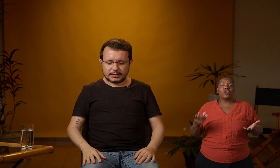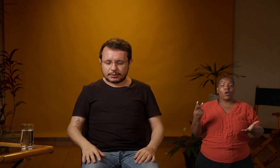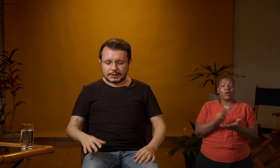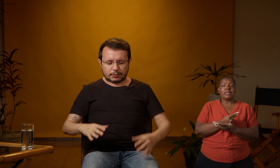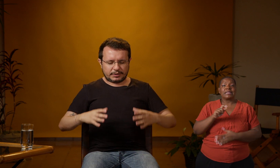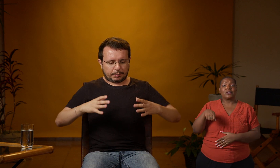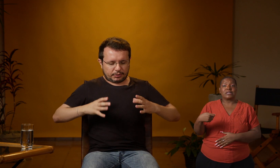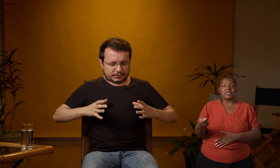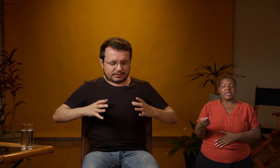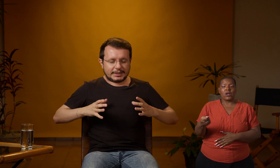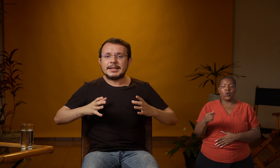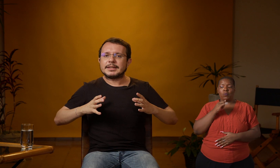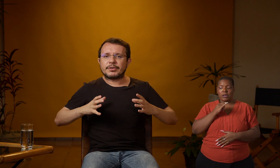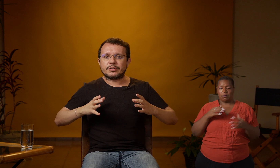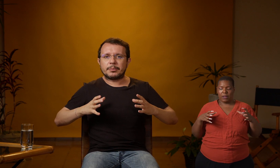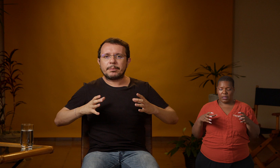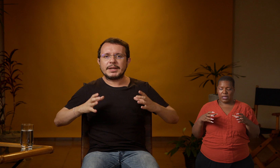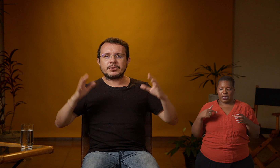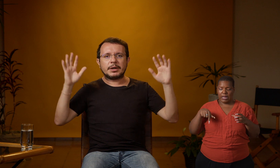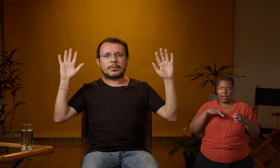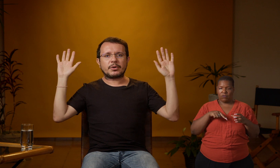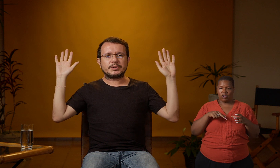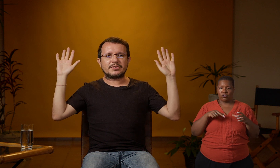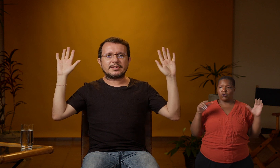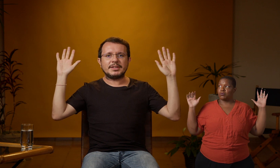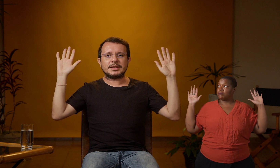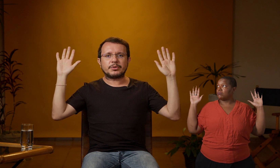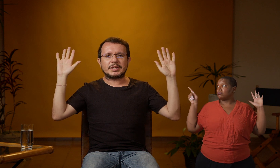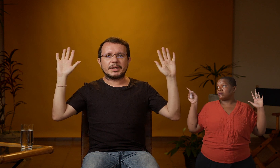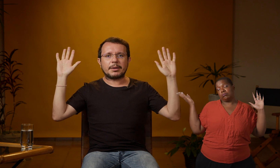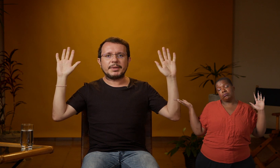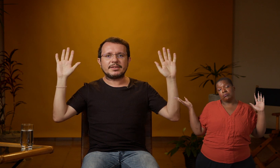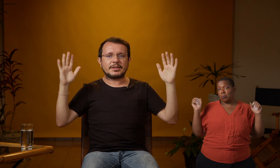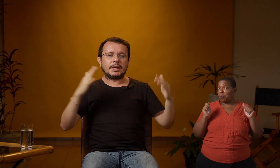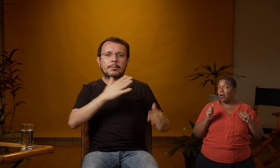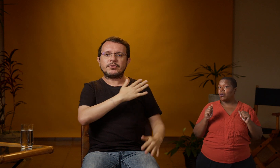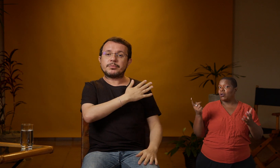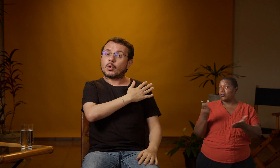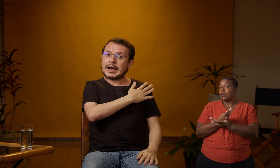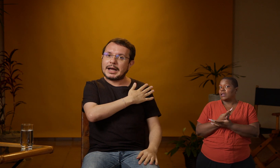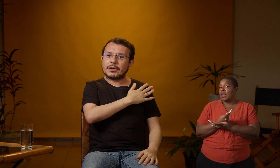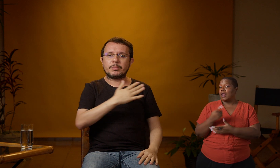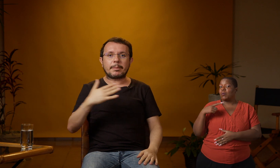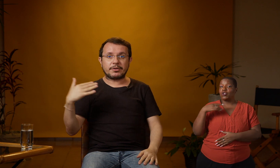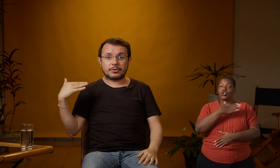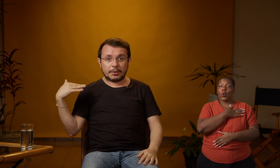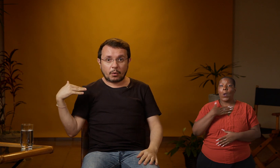Então, o sinal pode acontecer aqui, na frente do meu peito. Pode acontecer assim, na altura da minha cabeça. Pode tocar em alguma parte do meu